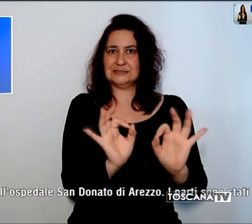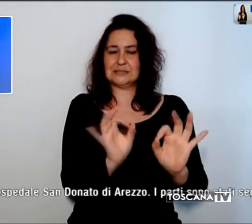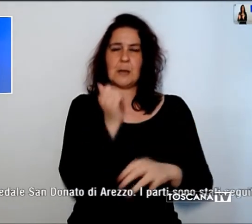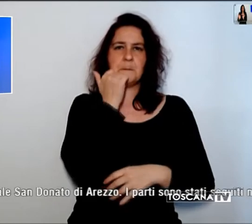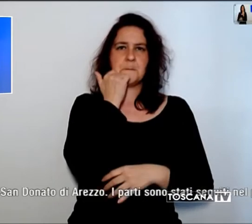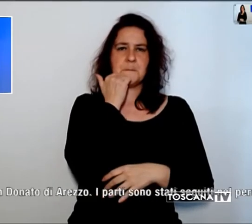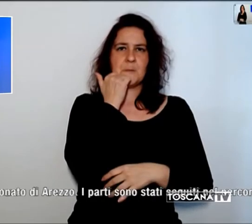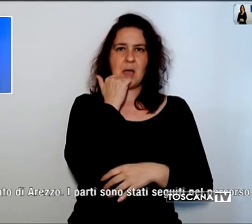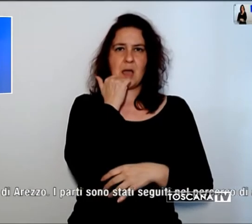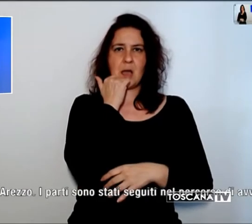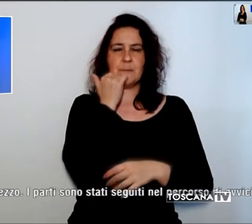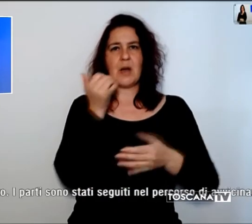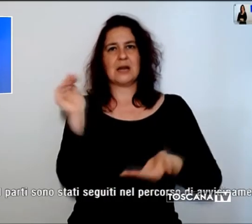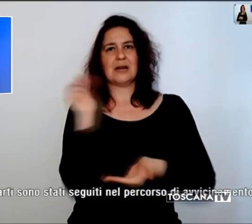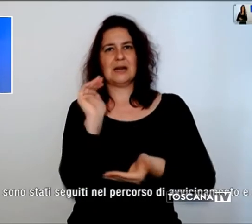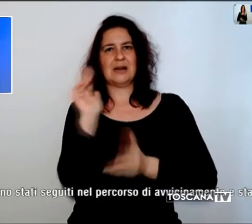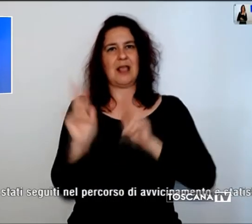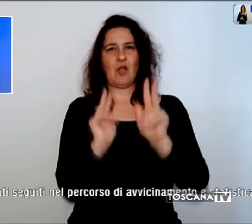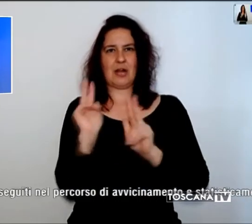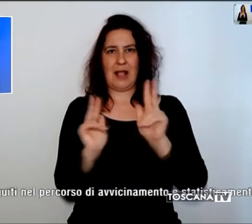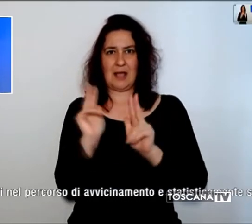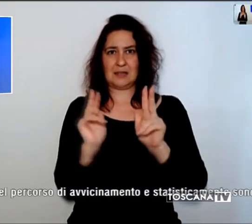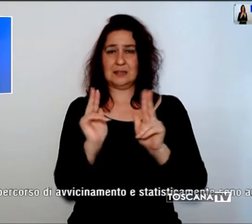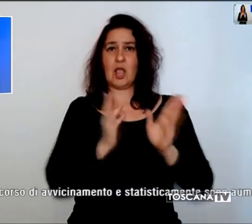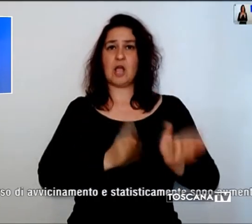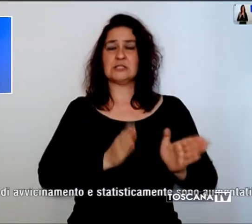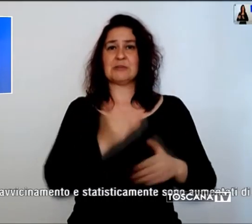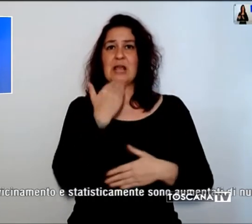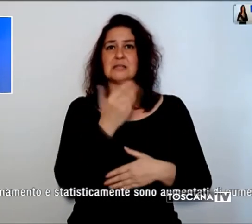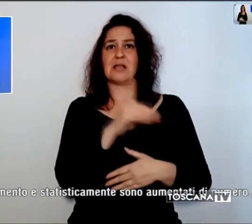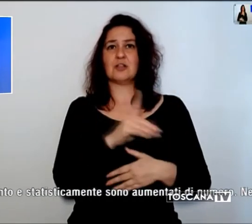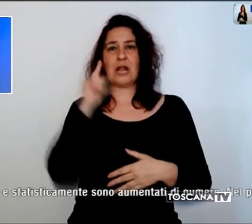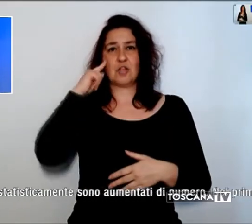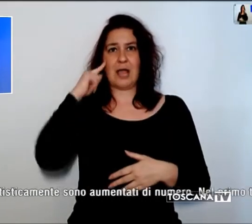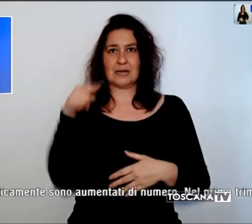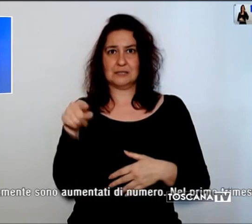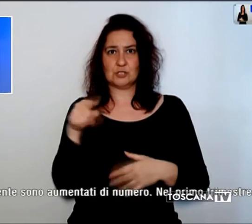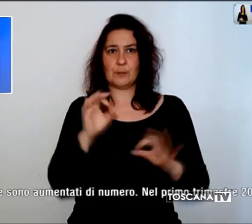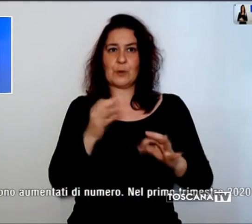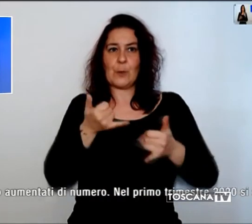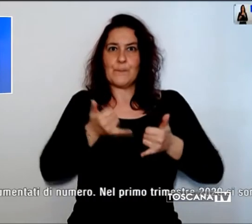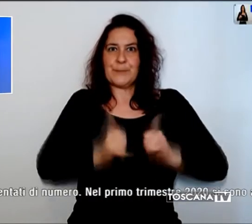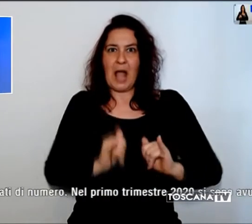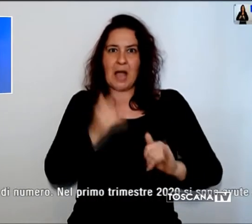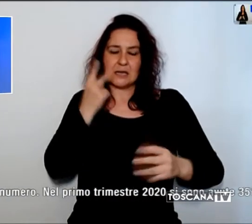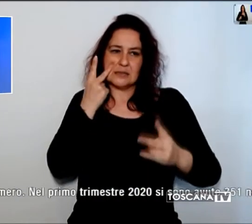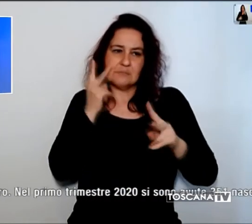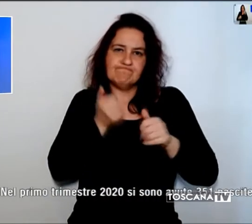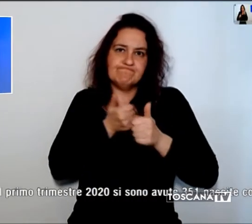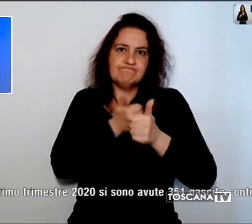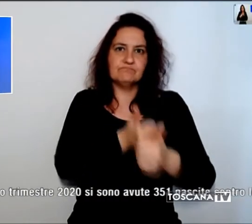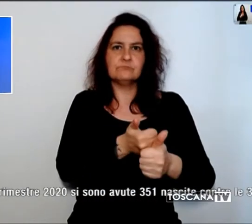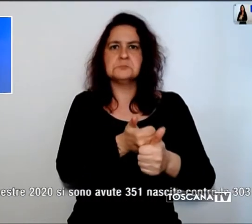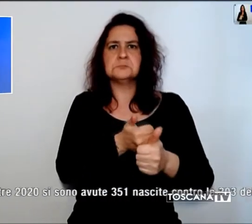Arezzo. I parti sono stati seguiti nel percorso di avvicinamento e statisticamente sono